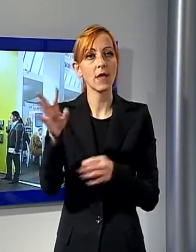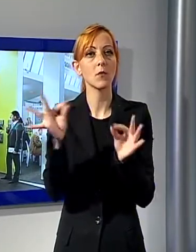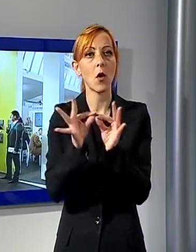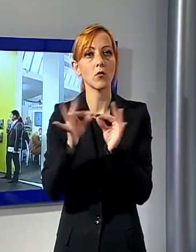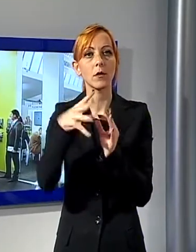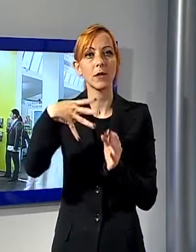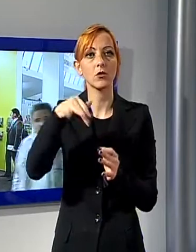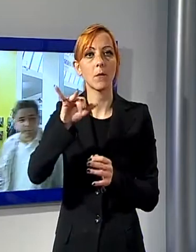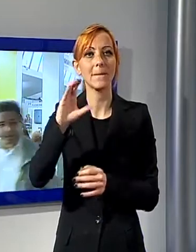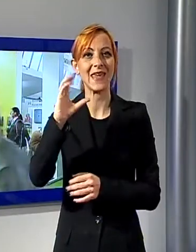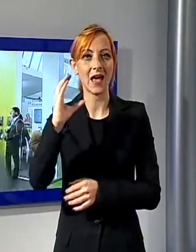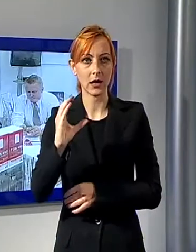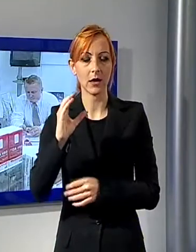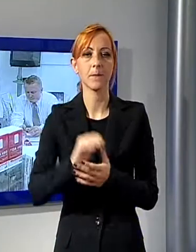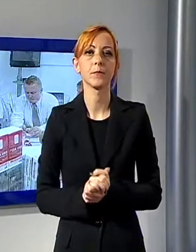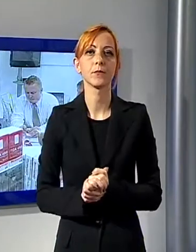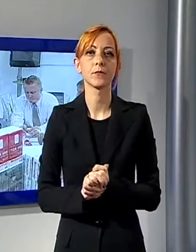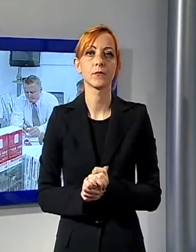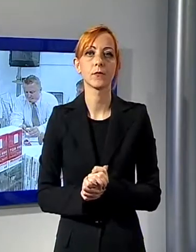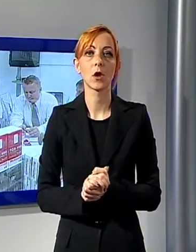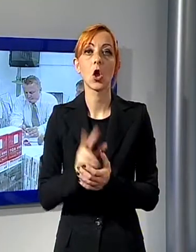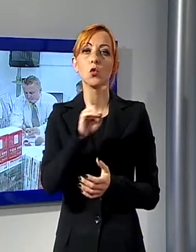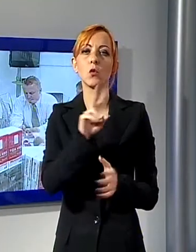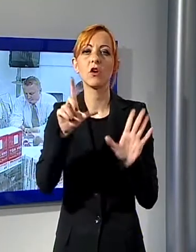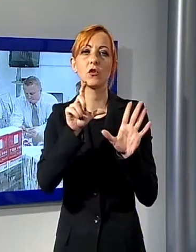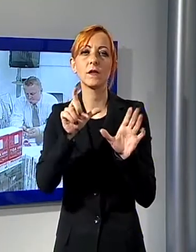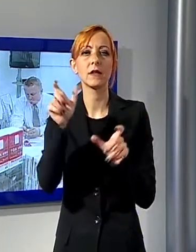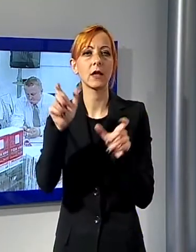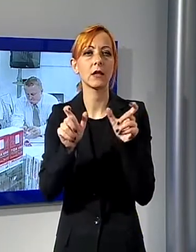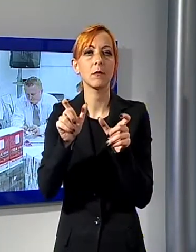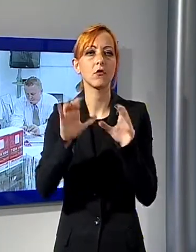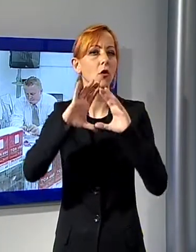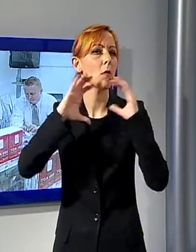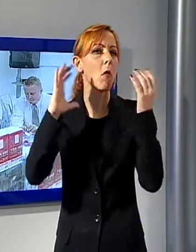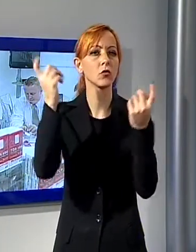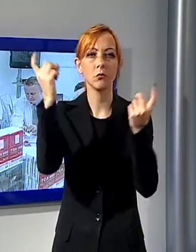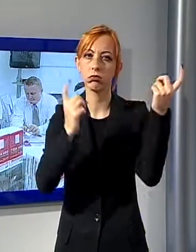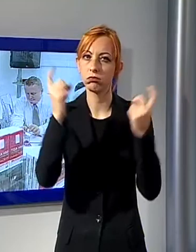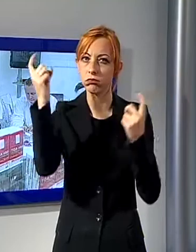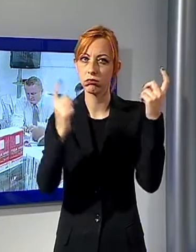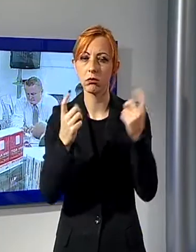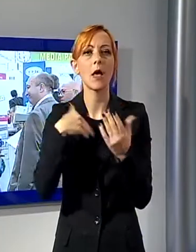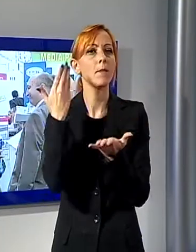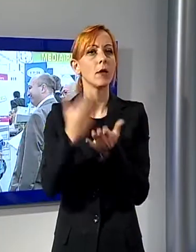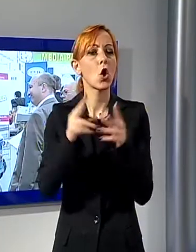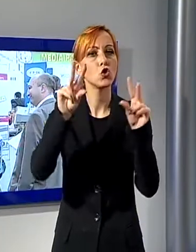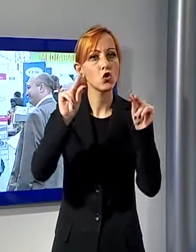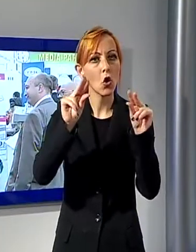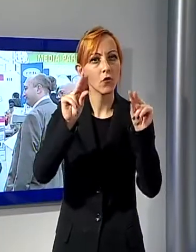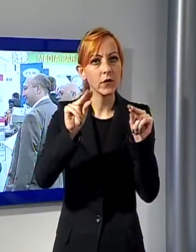cartaria. 270 espositori provenienti da tutto il mondo presenteranno le novità in campo di realizzazione e lavorazione